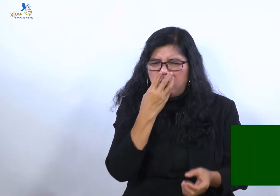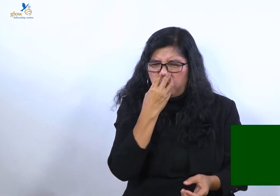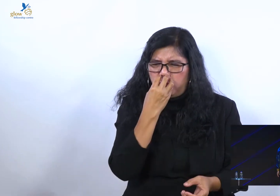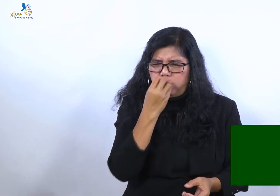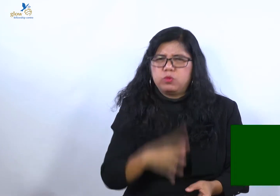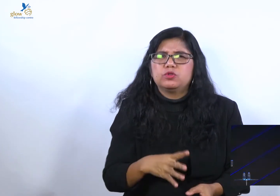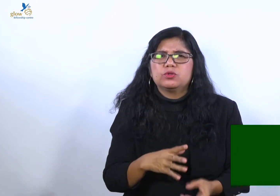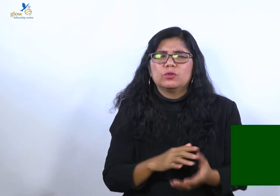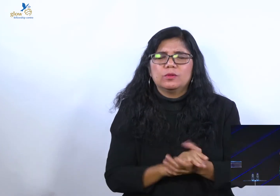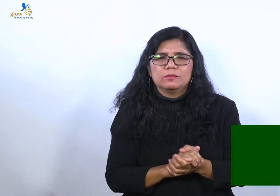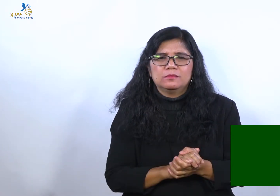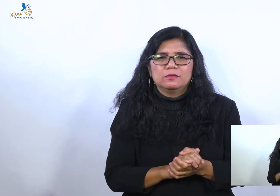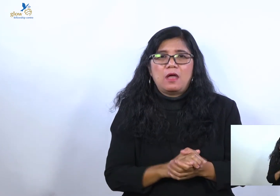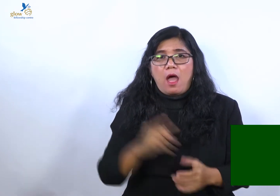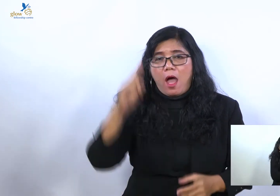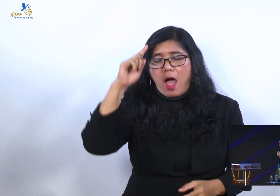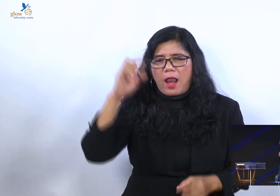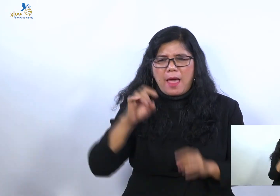Kita lihat selanjutnya.